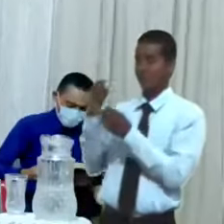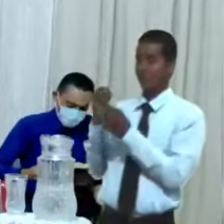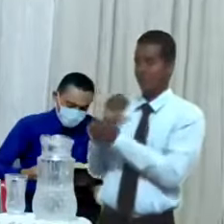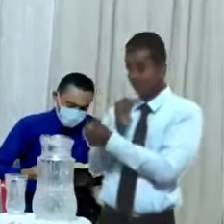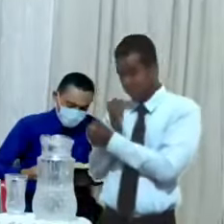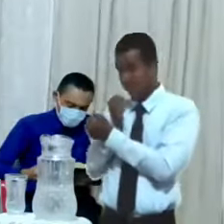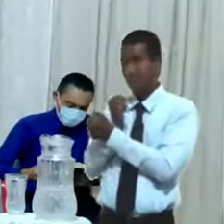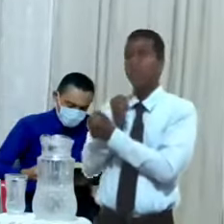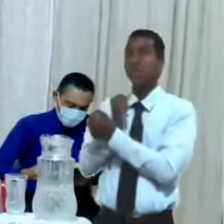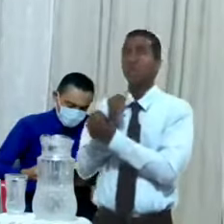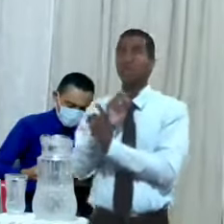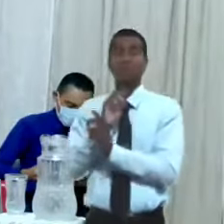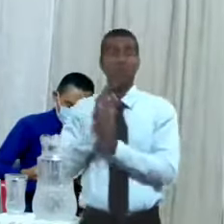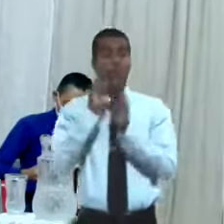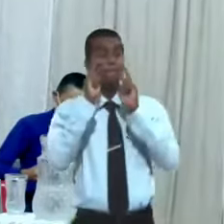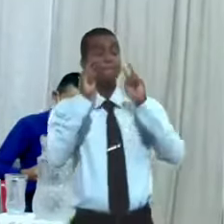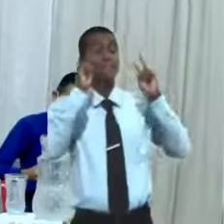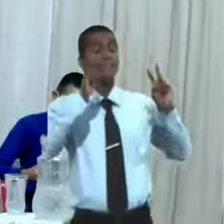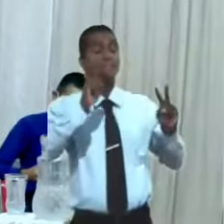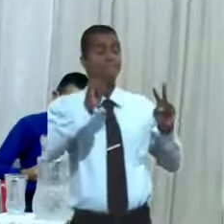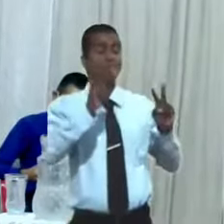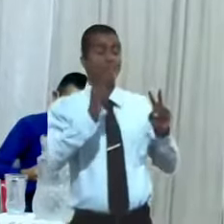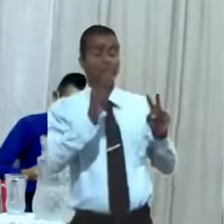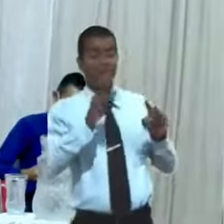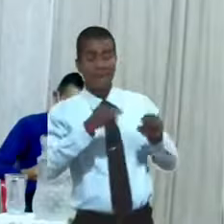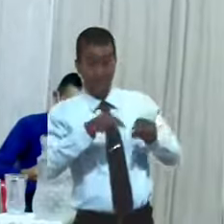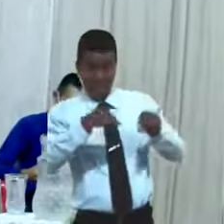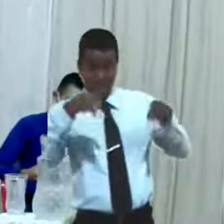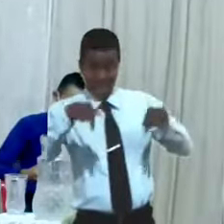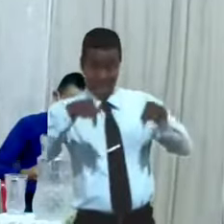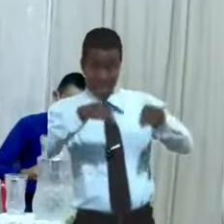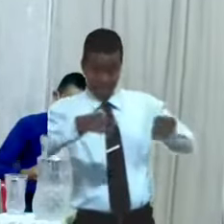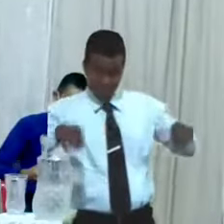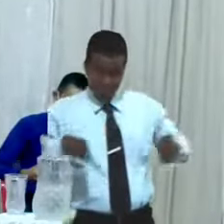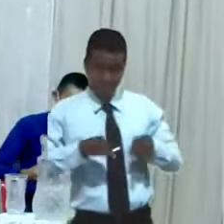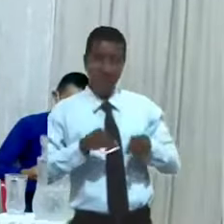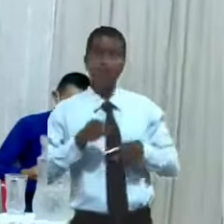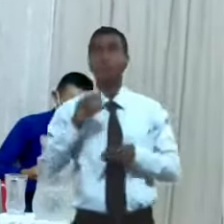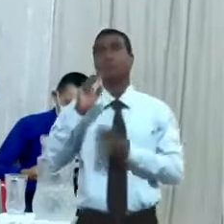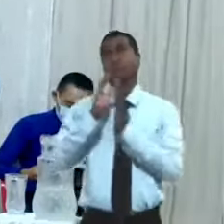miran hacia este lugar, entonces escucha la oración.